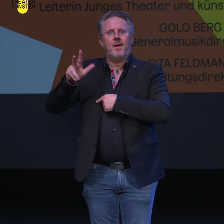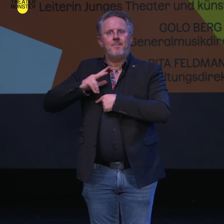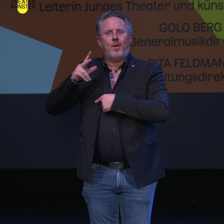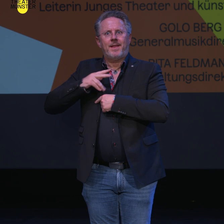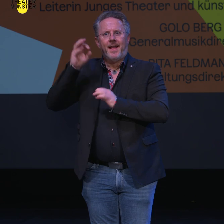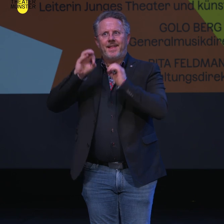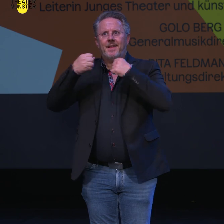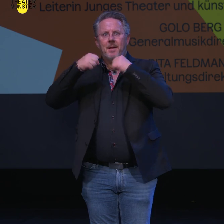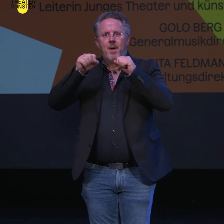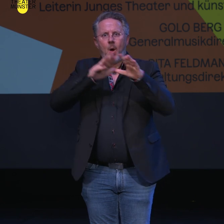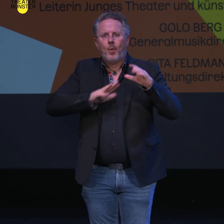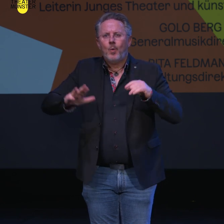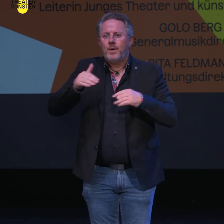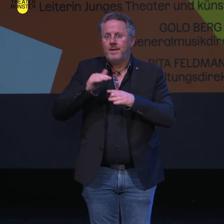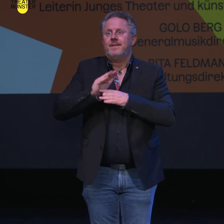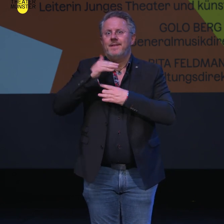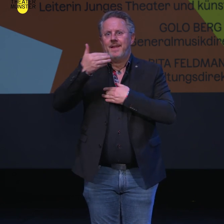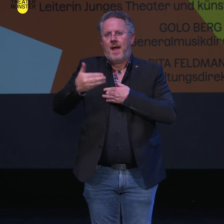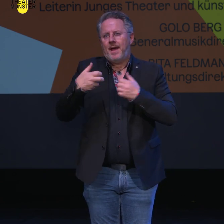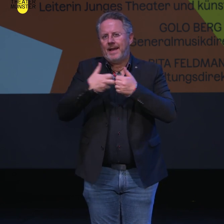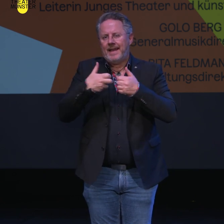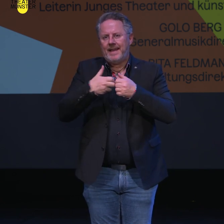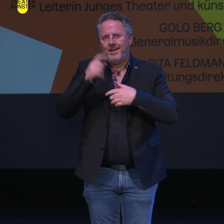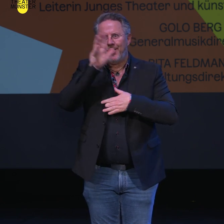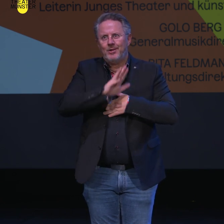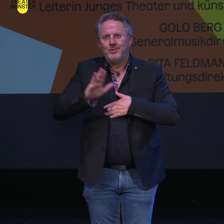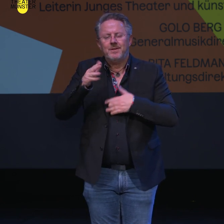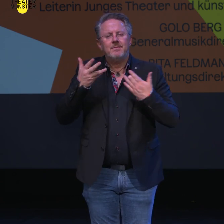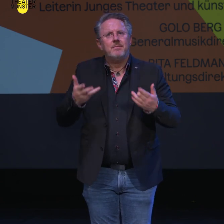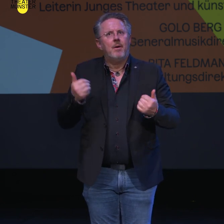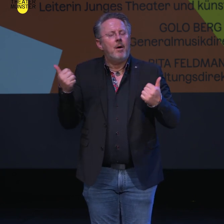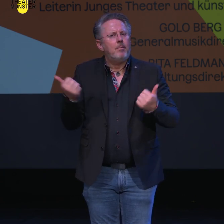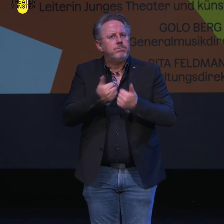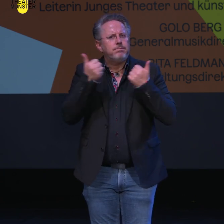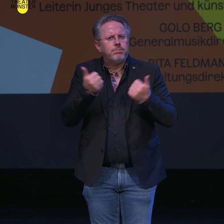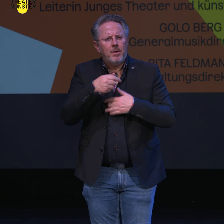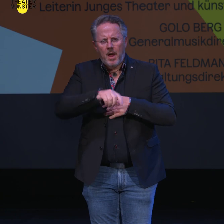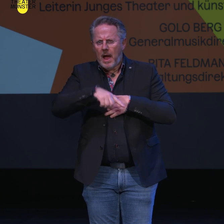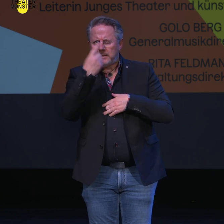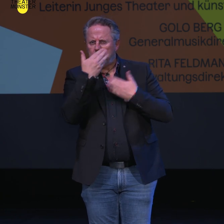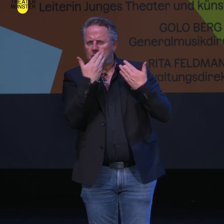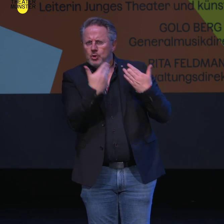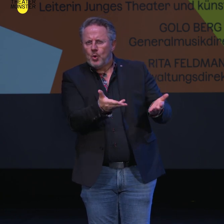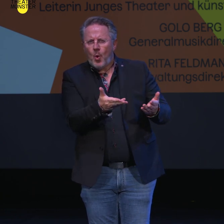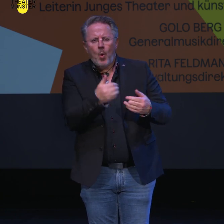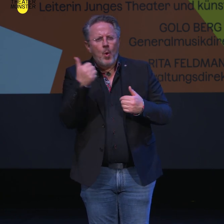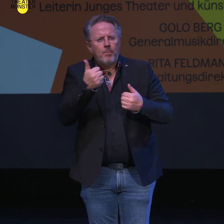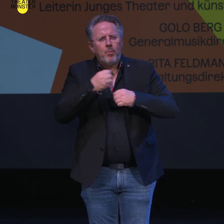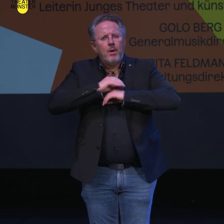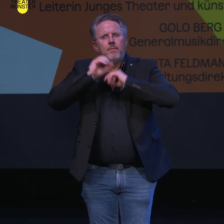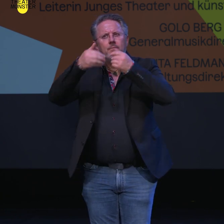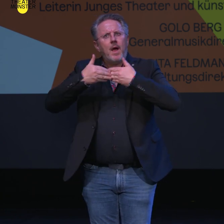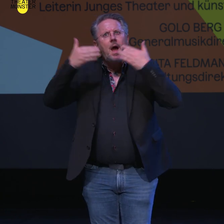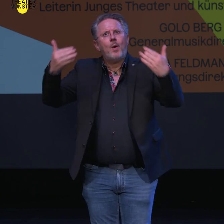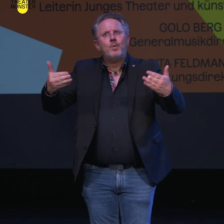des ersten im Nachkriegsdeutschland. Ein Leuchtturm der Theaterarchitektur damals und ein Signal für eine offene